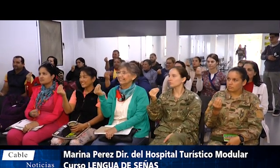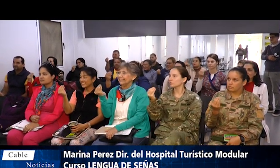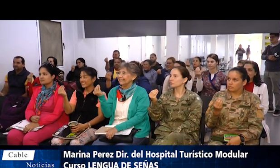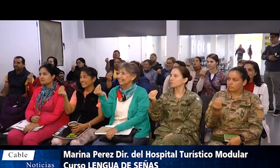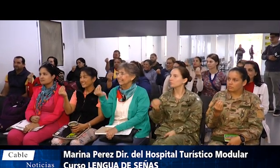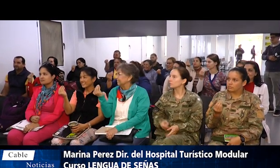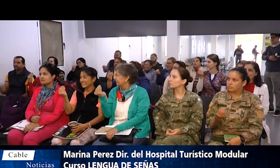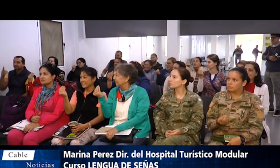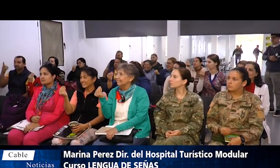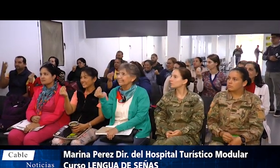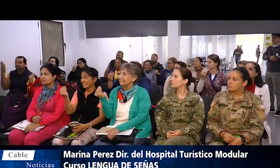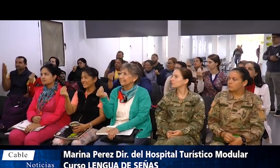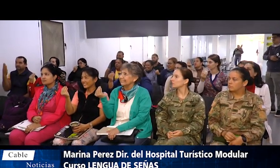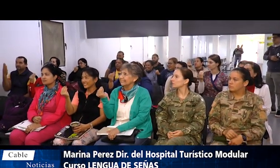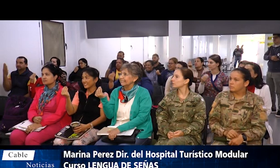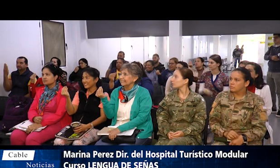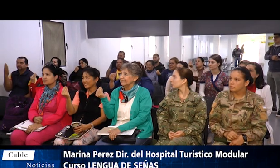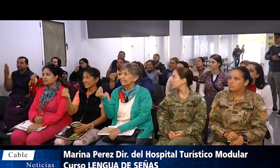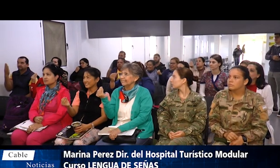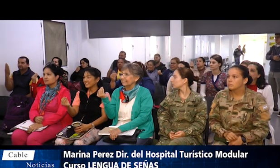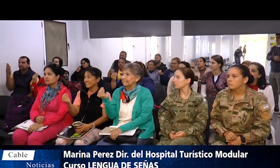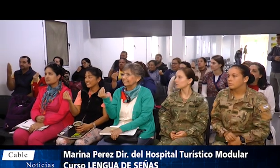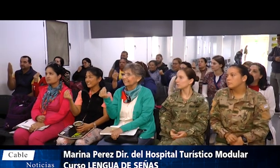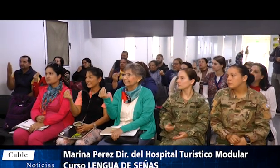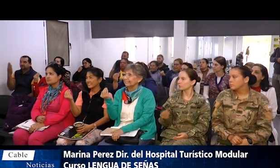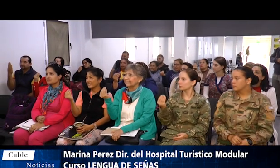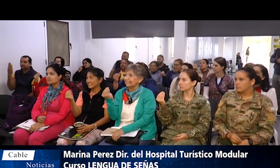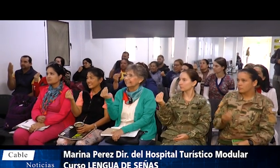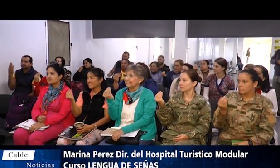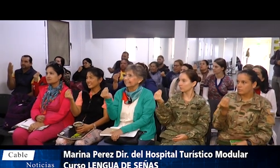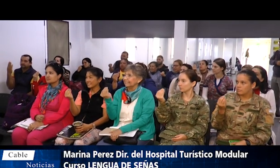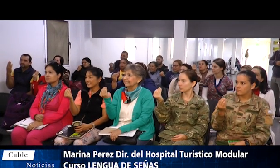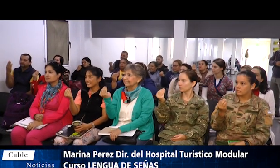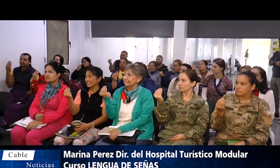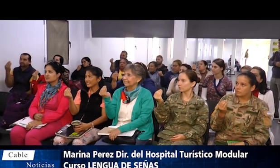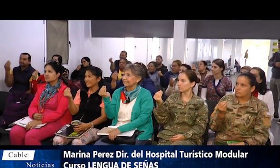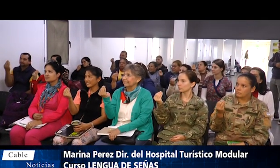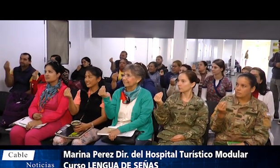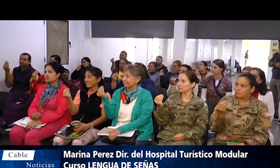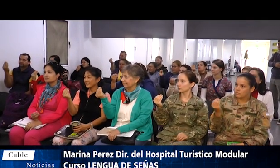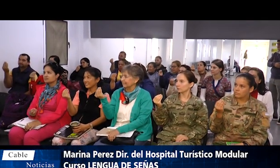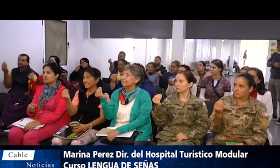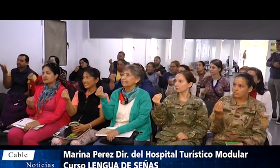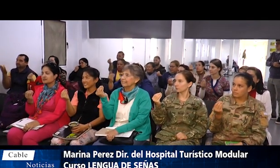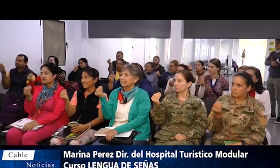aprendimos los días de la semana, meses, colores, números, datos personales,